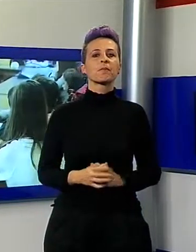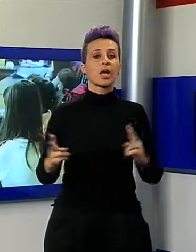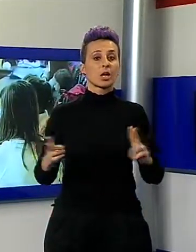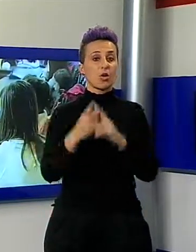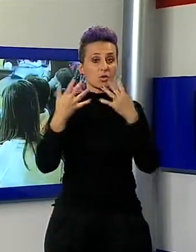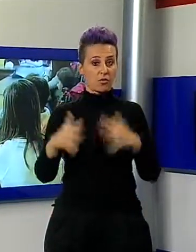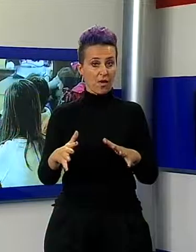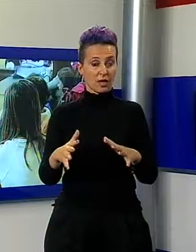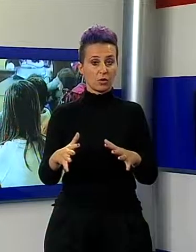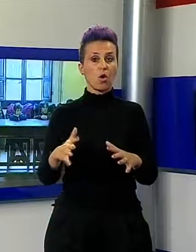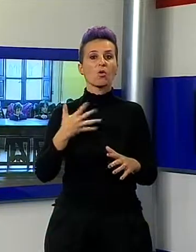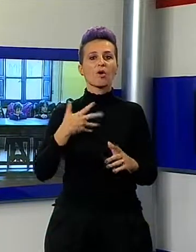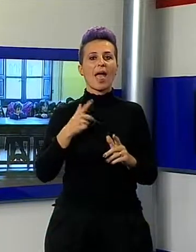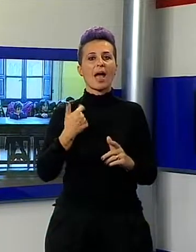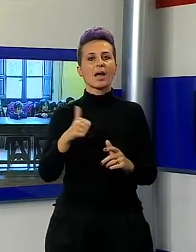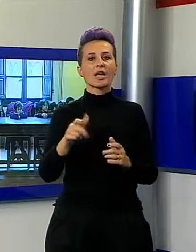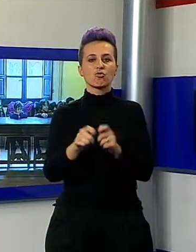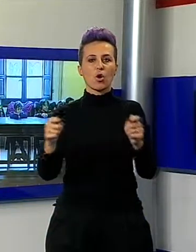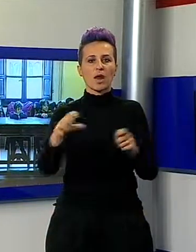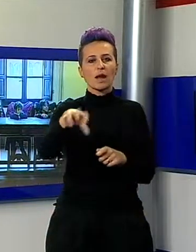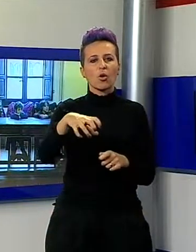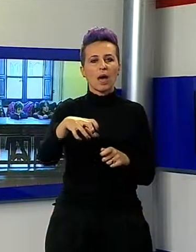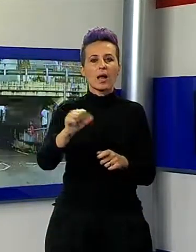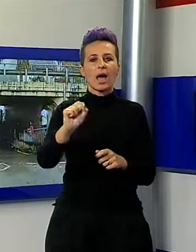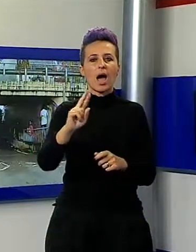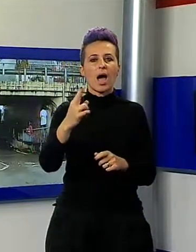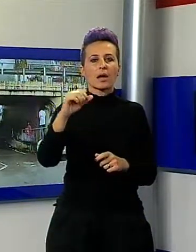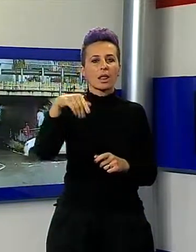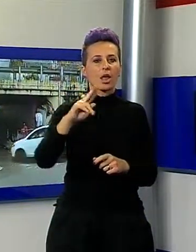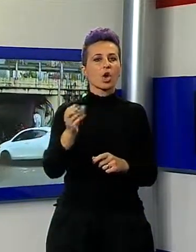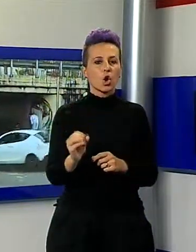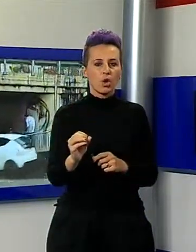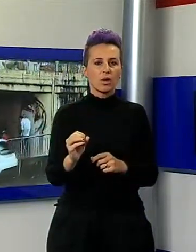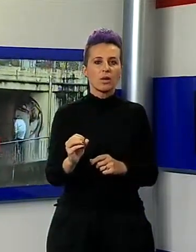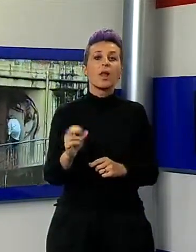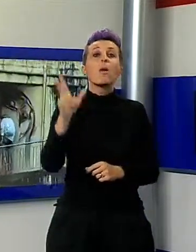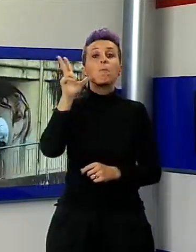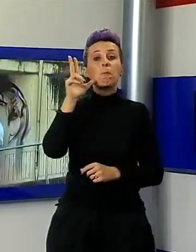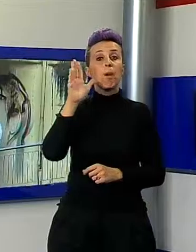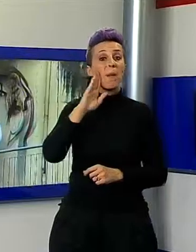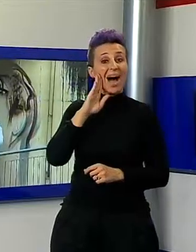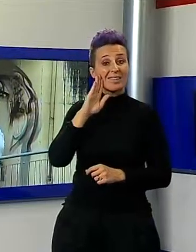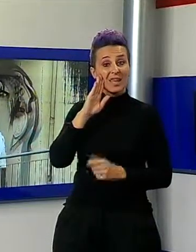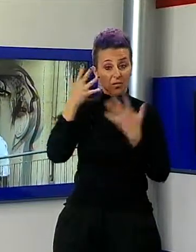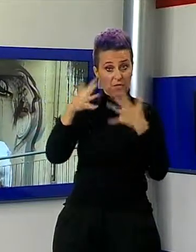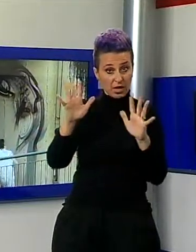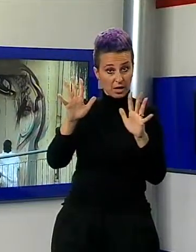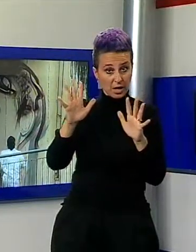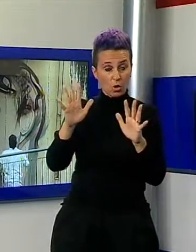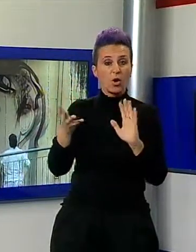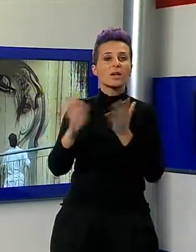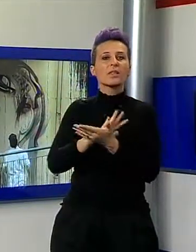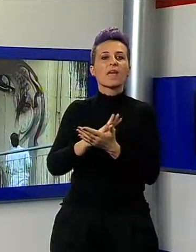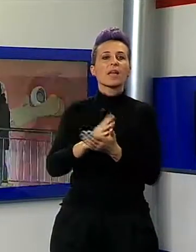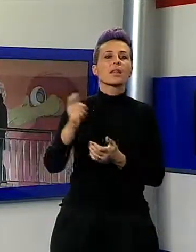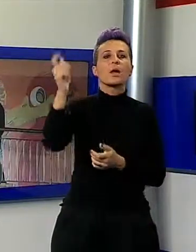il periodico locale Laringo, i giovani maschietti sono stati invitati a colorare un murales che verrà inaugurato in occasione della giornata dedicata